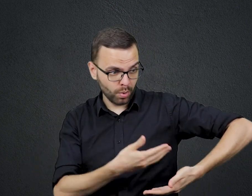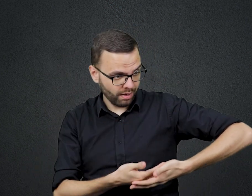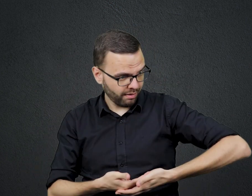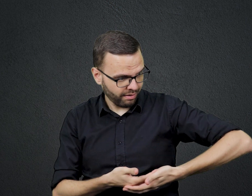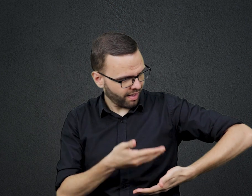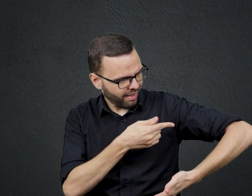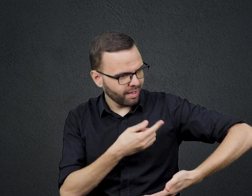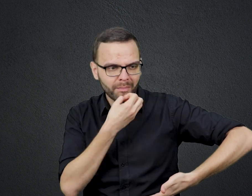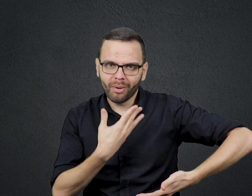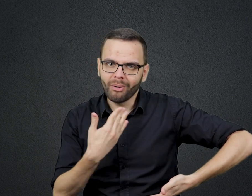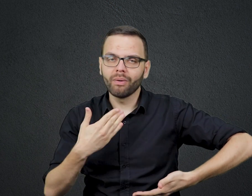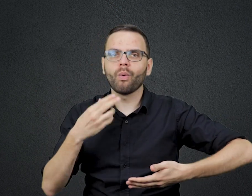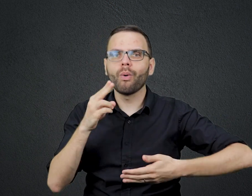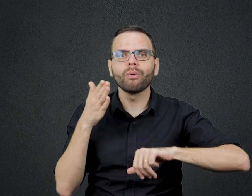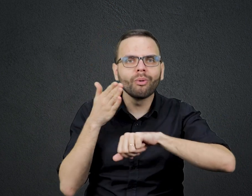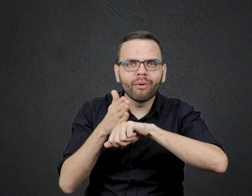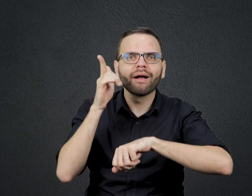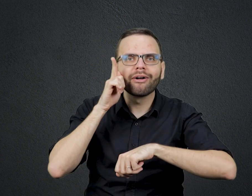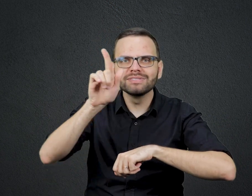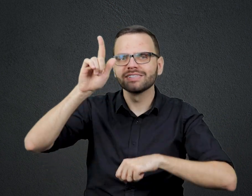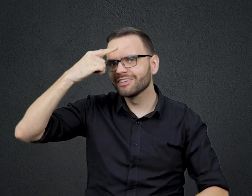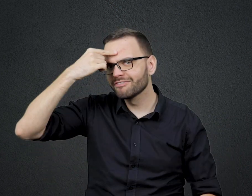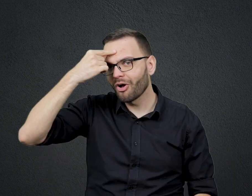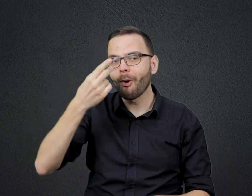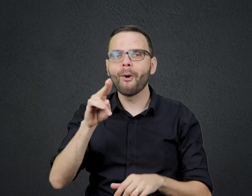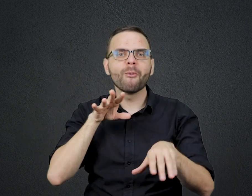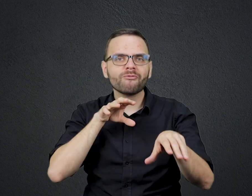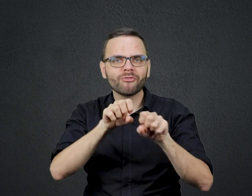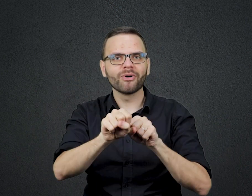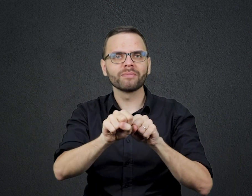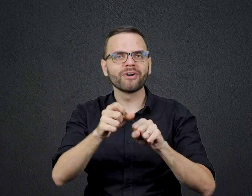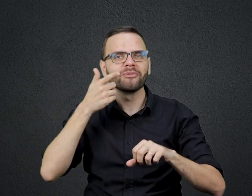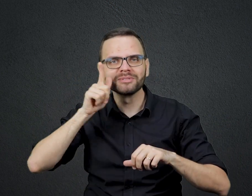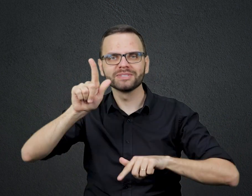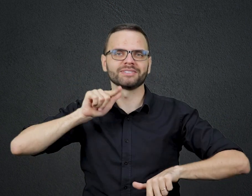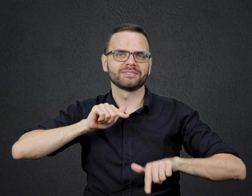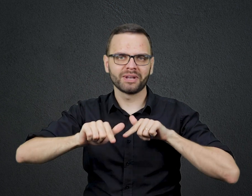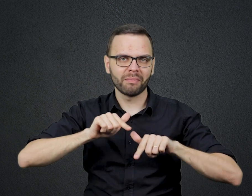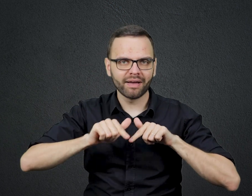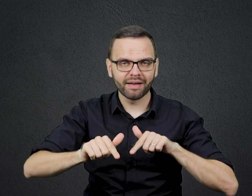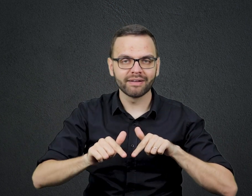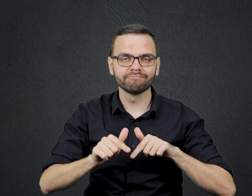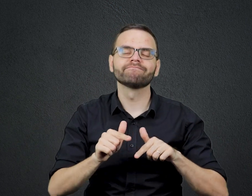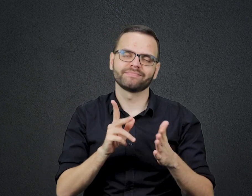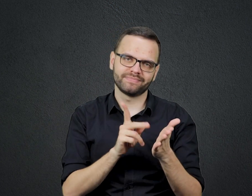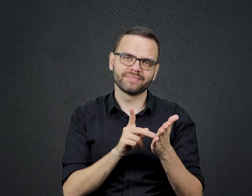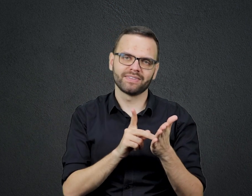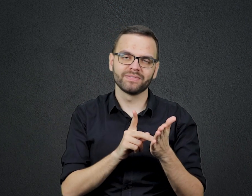faculdade Formar-se Arrumar um emprego Muitos não reconhecem a boa mão do Senhor E ele